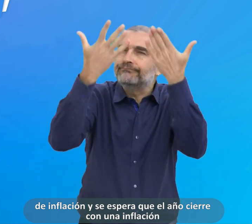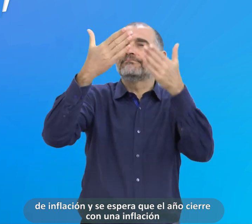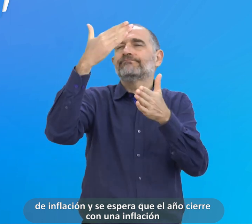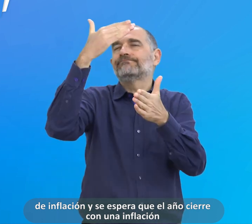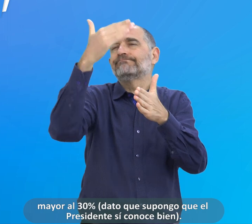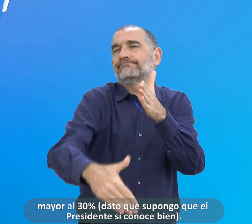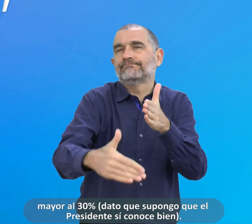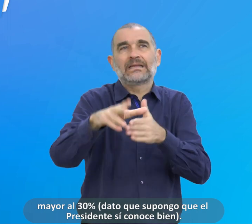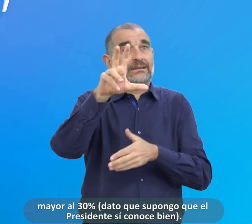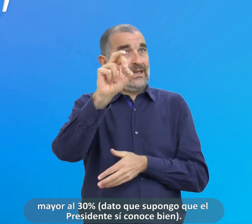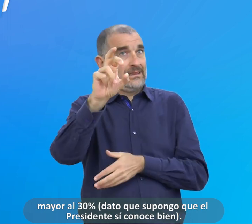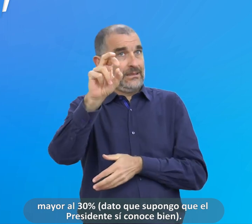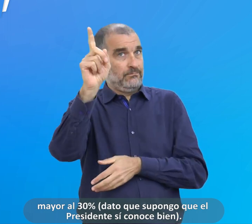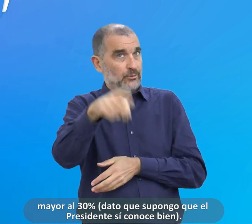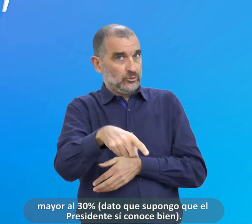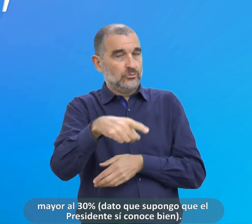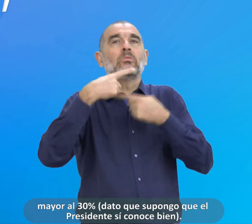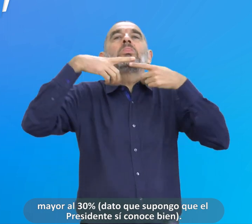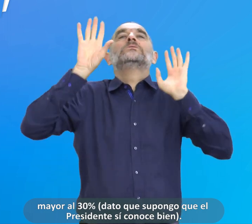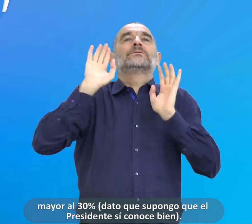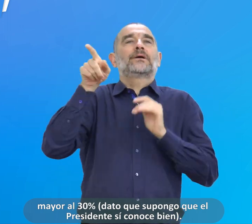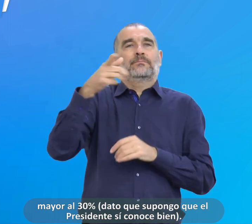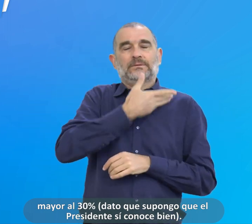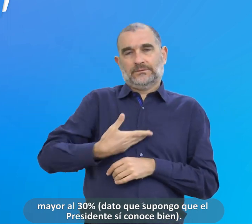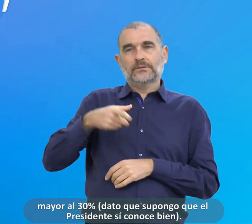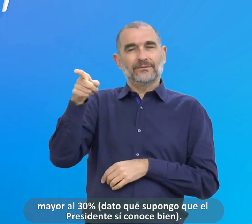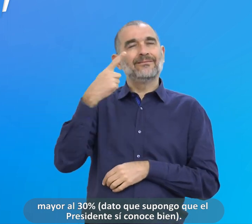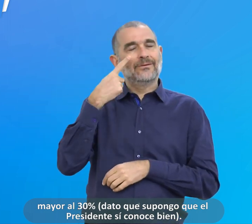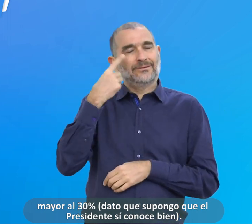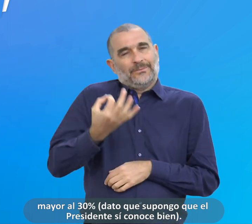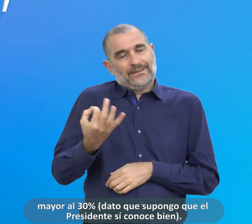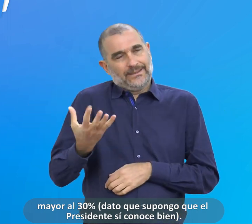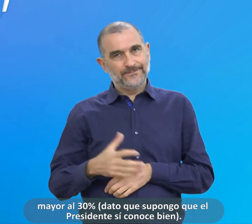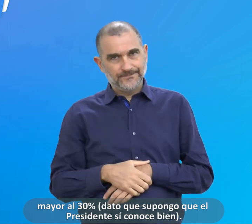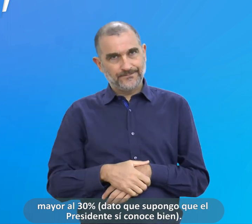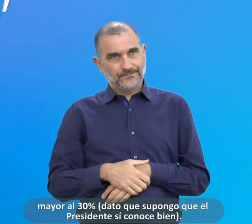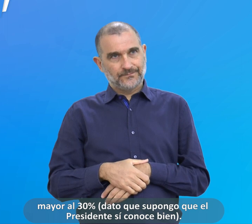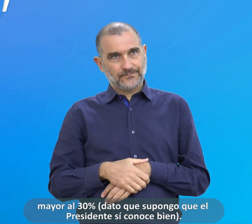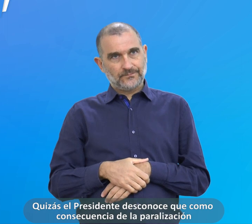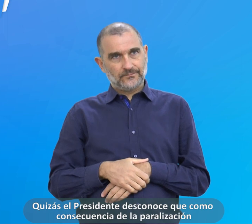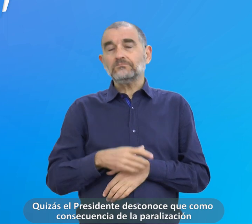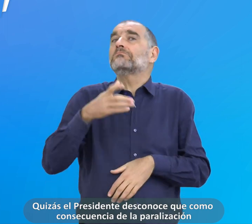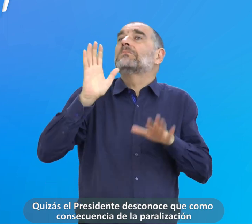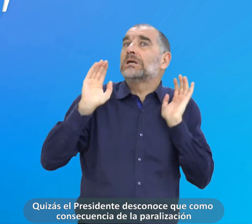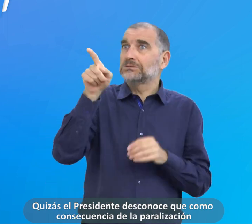inflación mayor al 30%, dato que supongo que el presidente sí conoce bien.